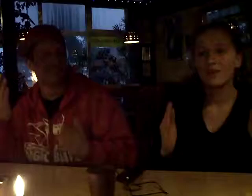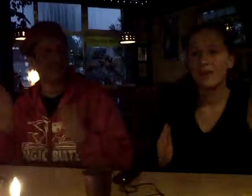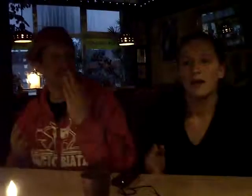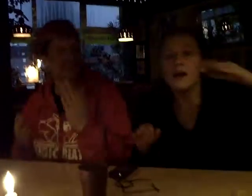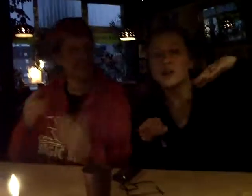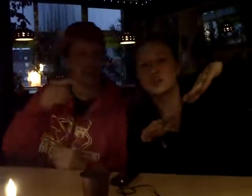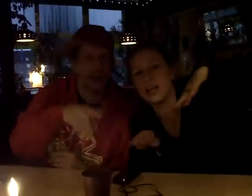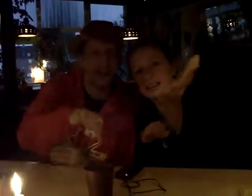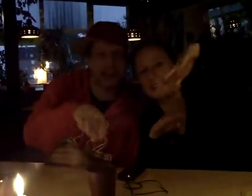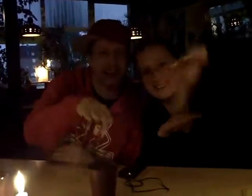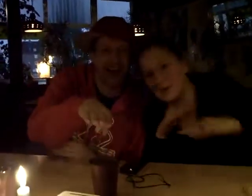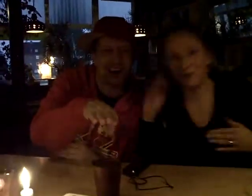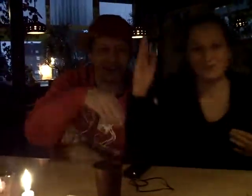Eier, check this out.